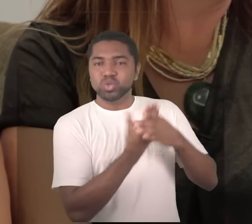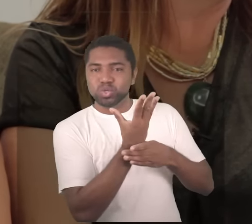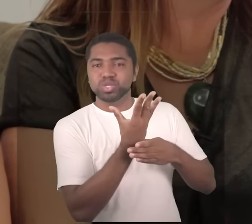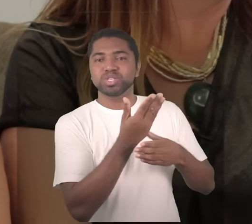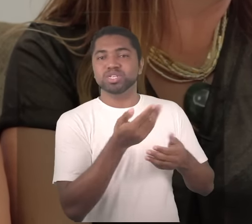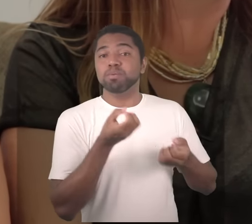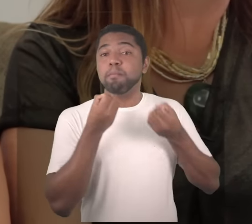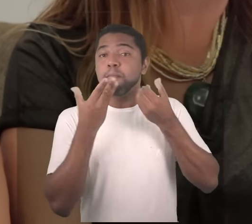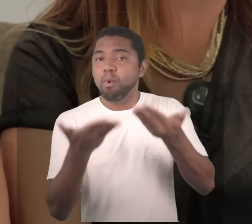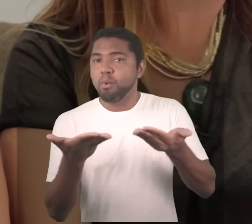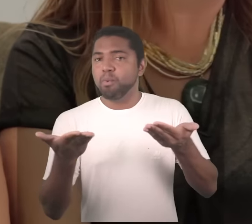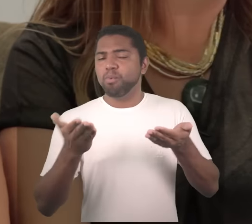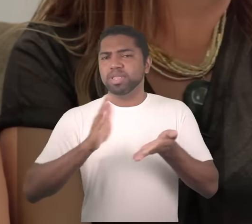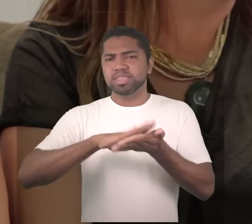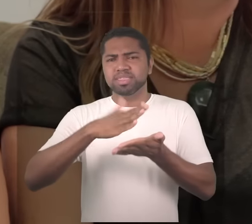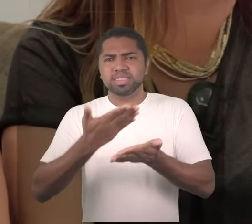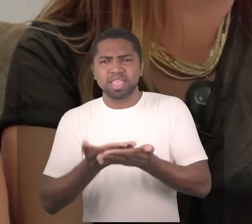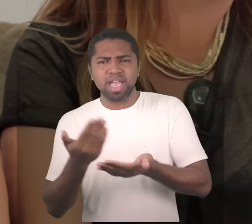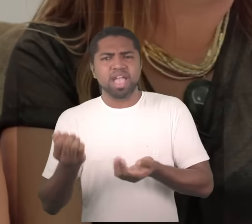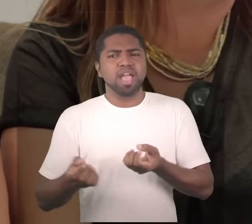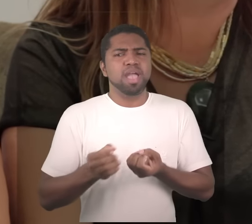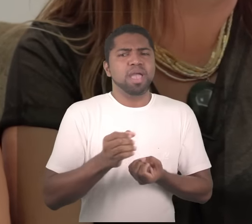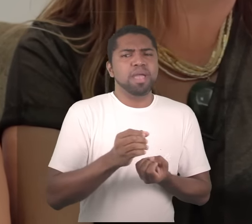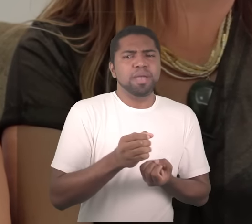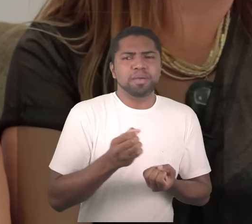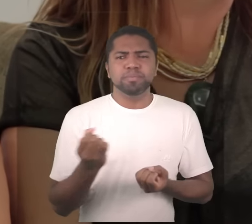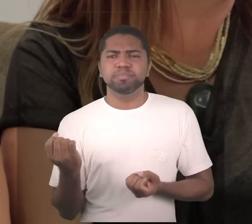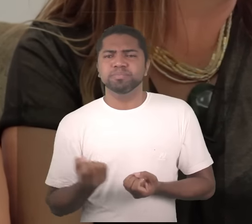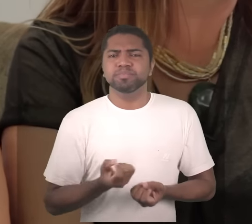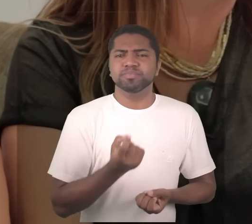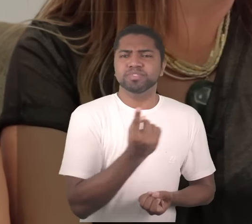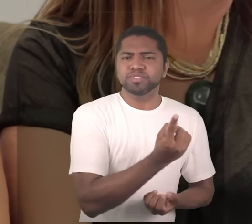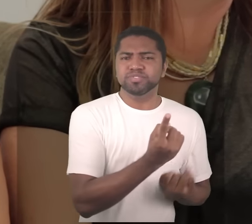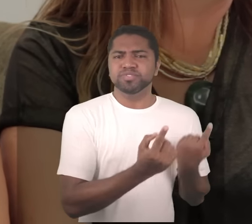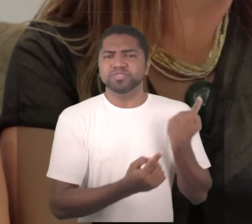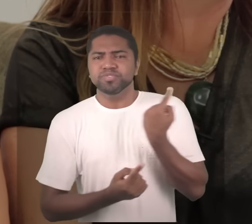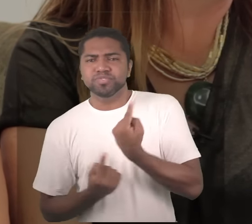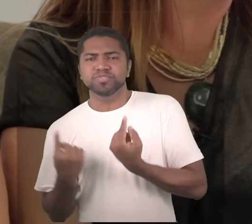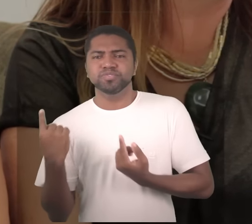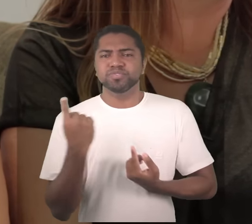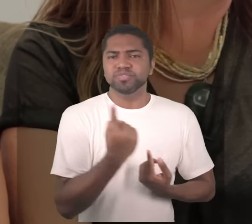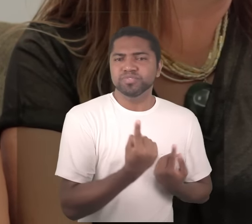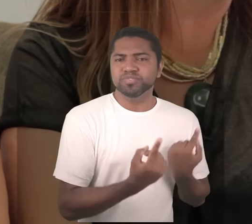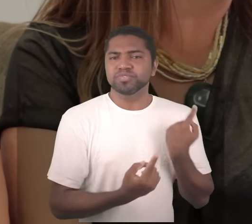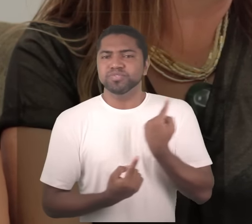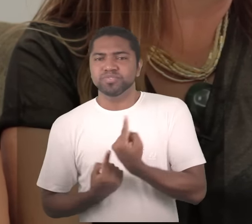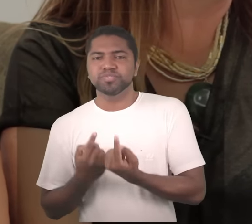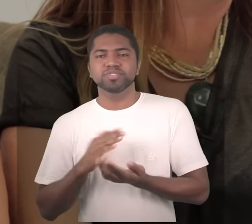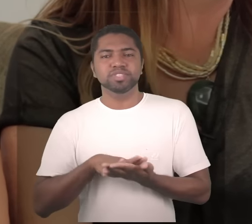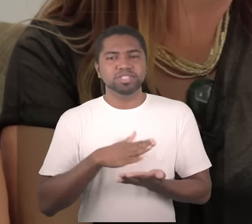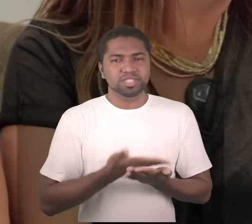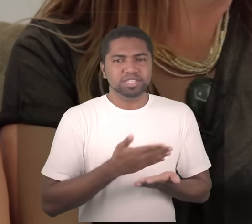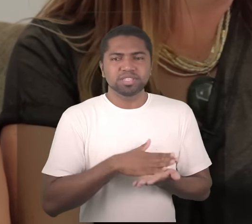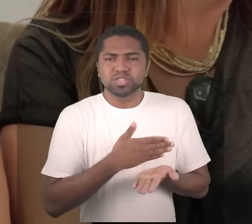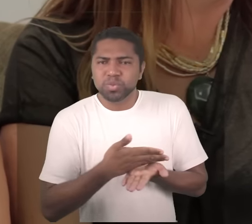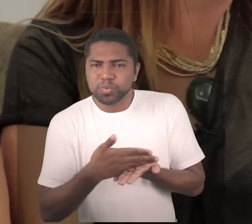inúmeros intérpretes foram surgindo eles também participaram ativamente dos